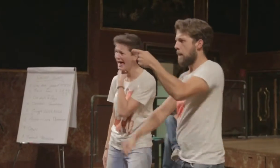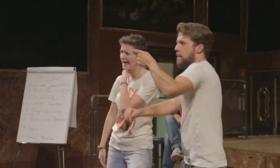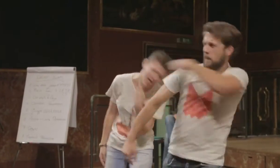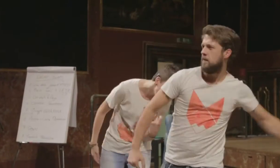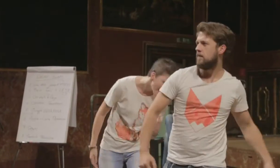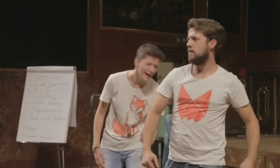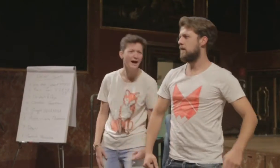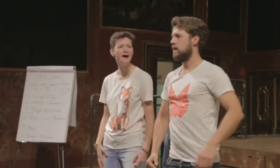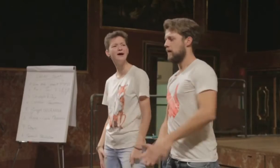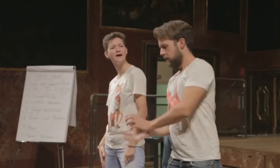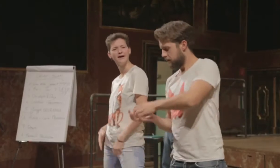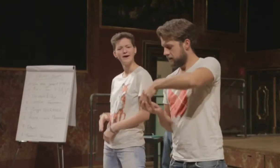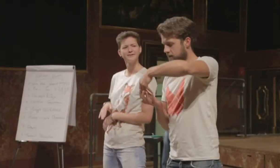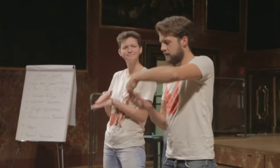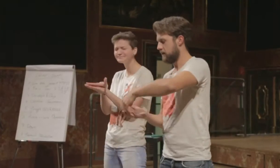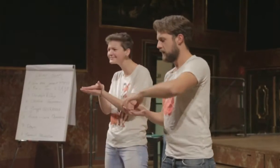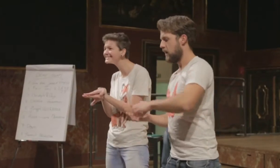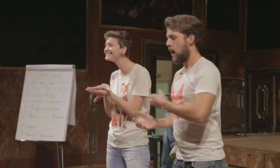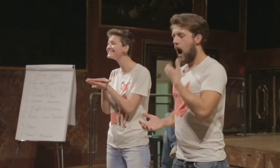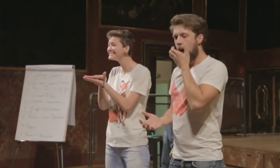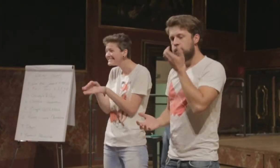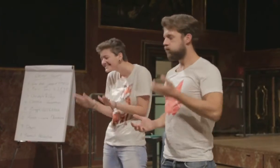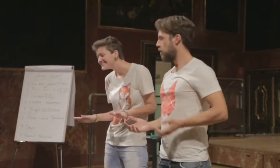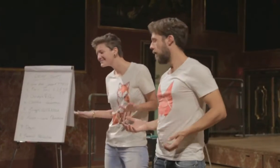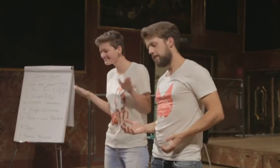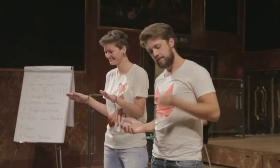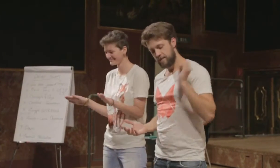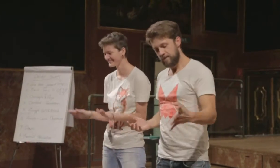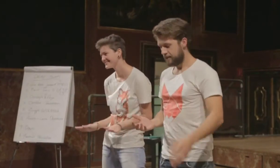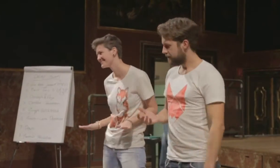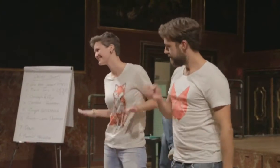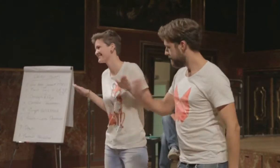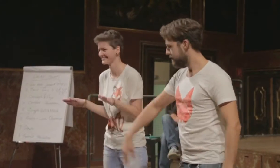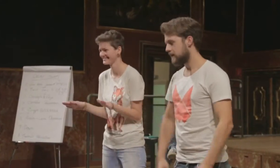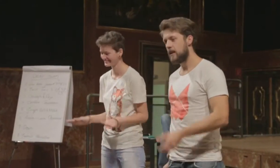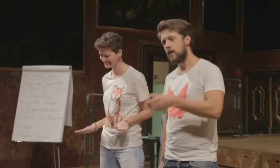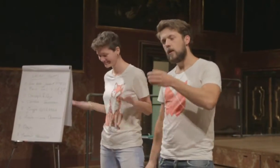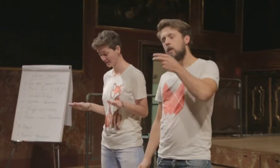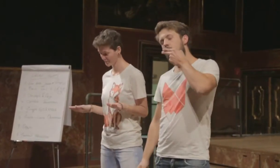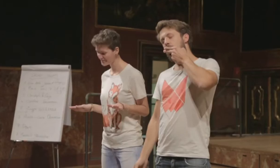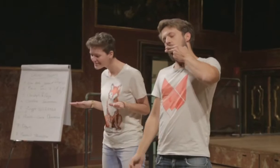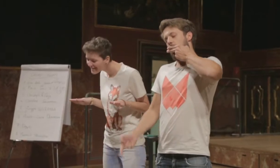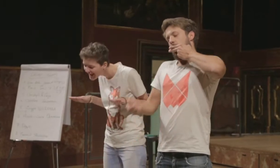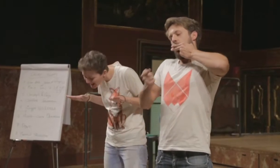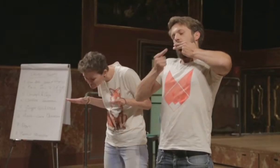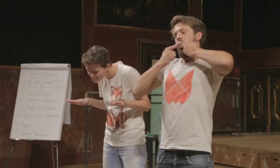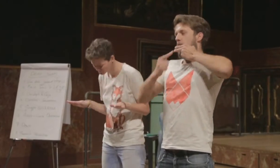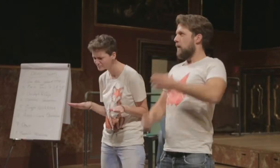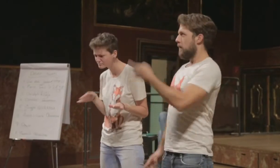groß überflutet vom Meer. Männer holt die Harpune. Drei, zwei, eins, Schuss. Getroffen. Es schmeckt so gut, aber der Rest